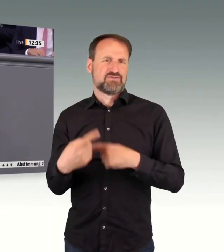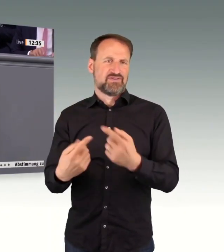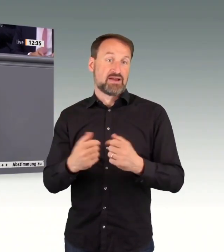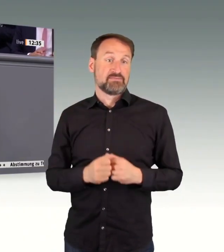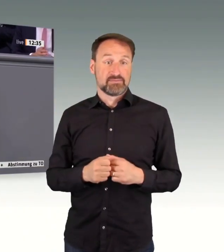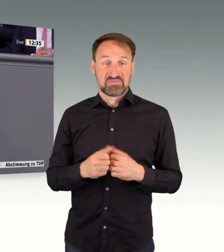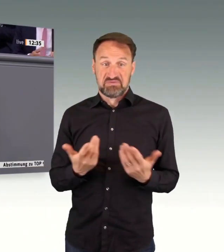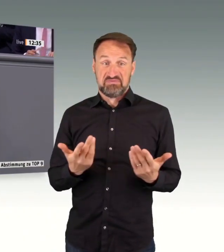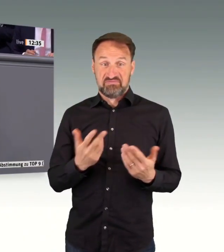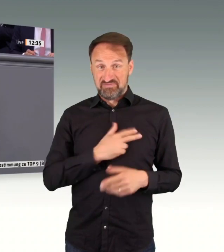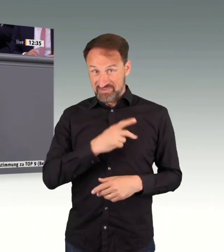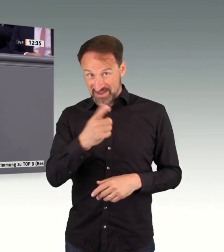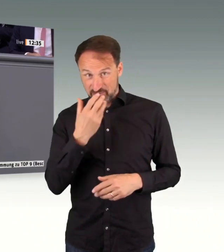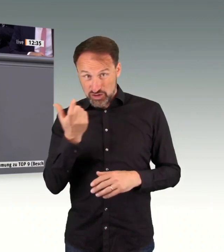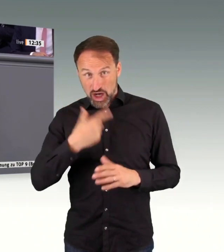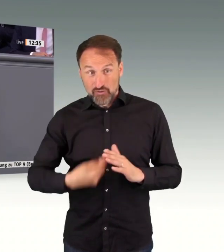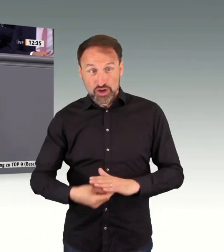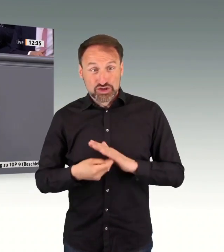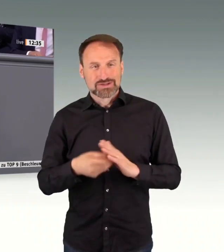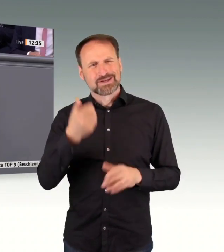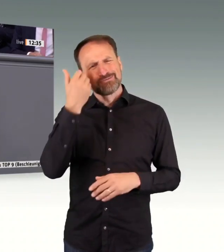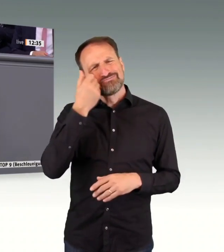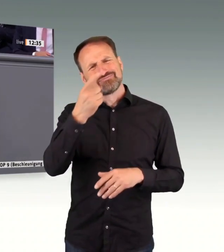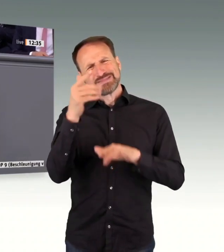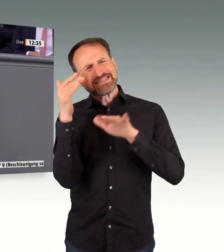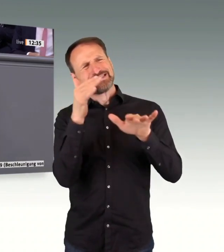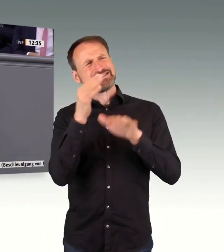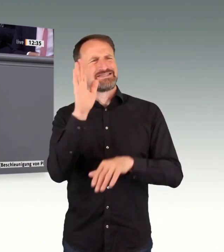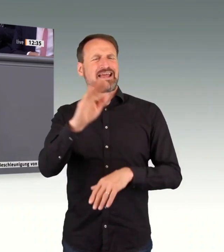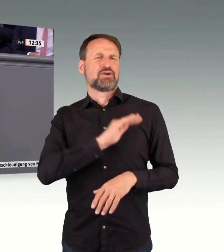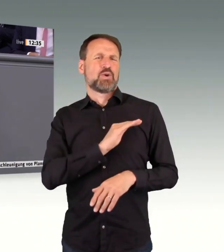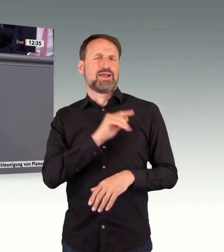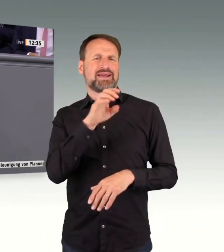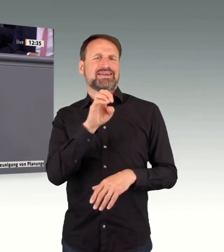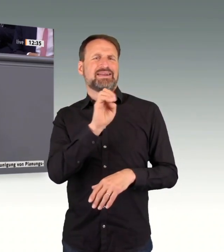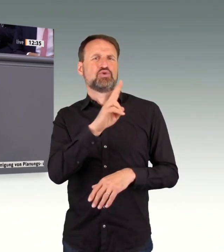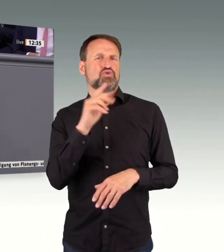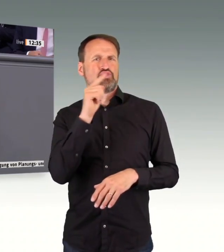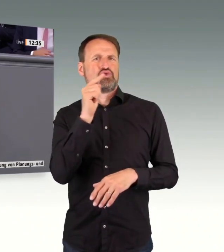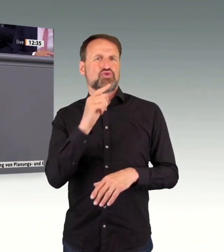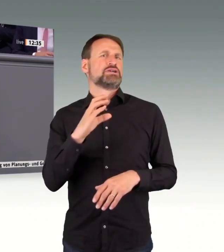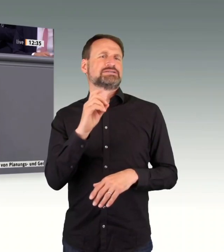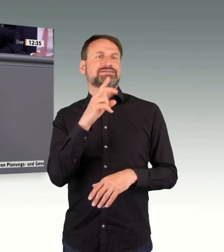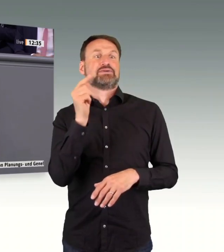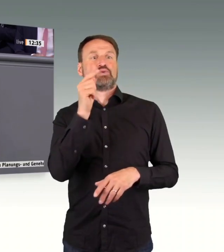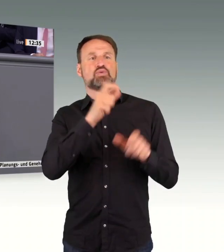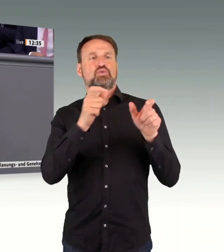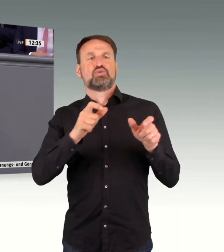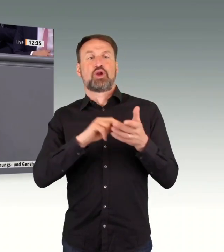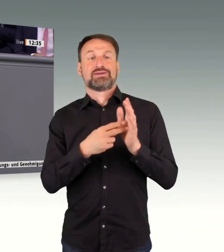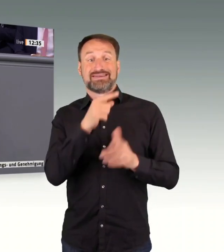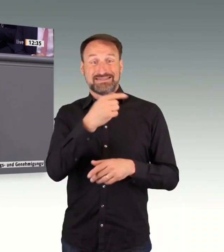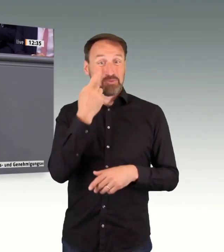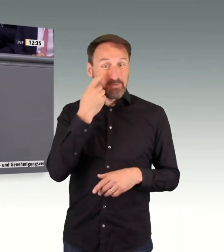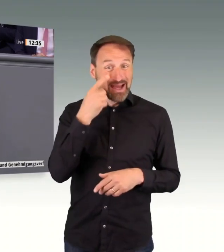Europäischen Union ein. Denn dort wird gerade in der EU-Kommission das Thema Planungsbeschleunigung ausgebremst. Da können Sie